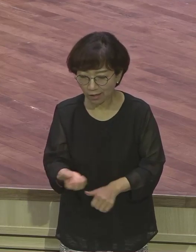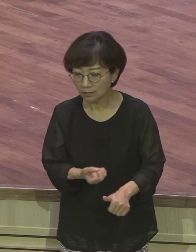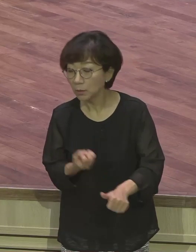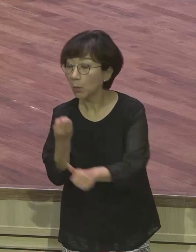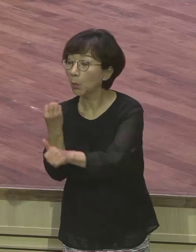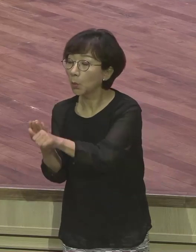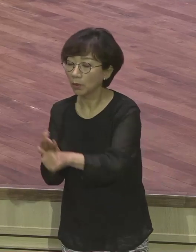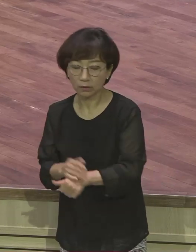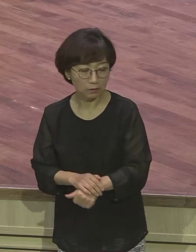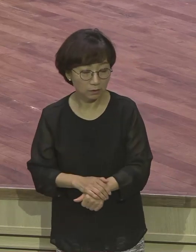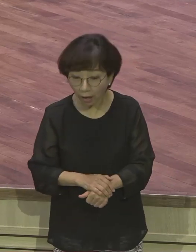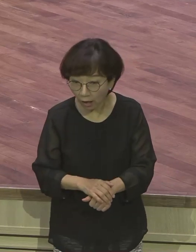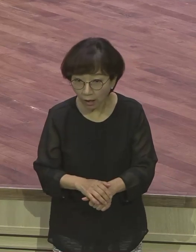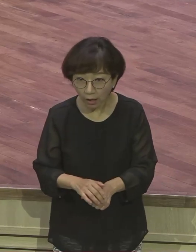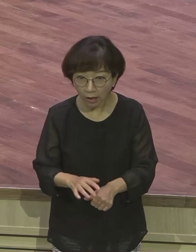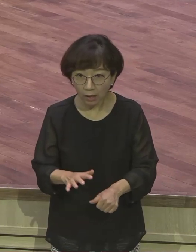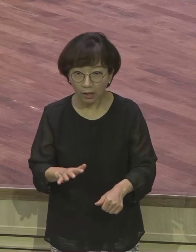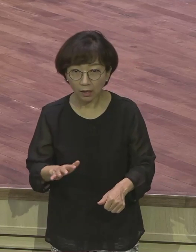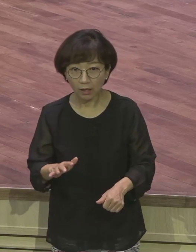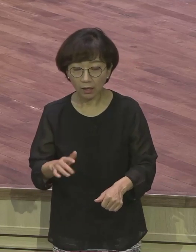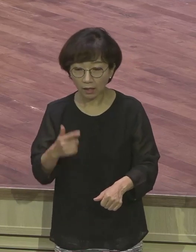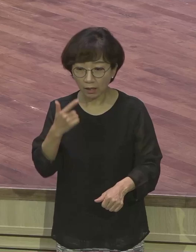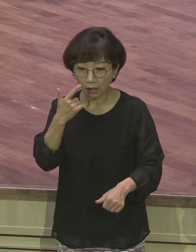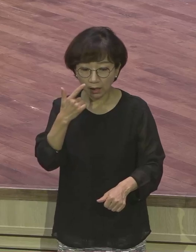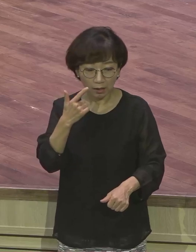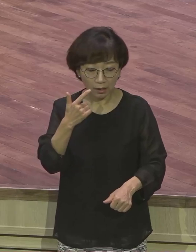요셉의 입장에서 보면 너무나